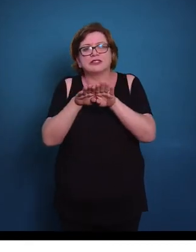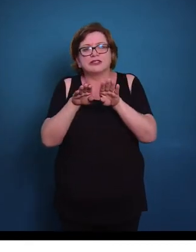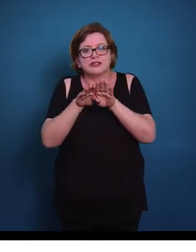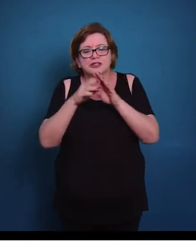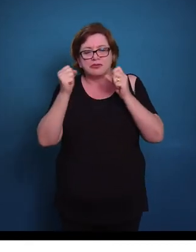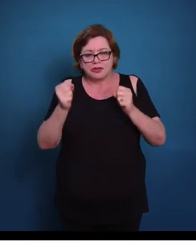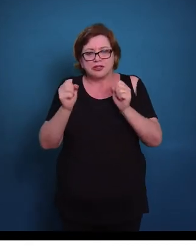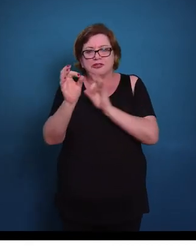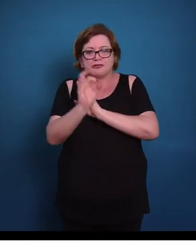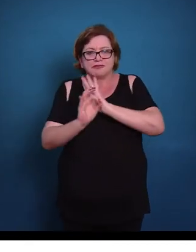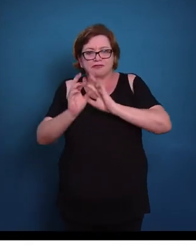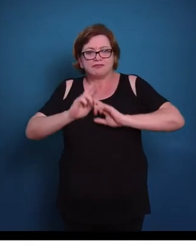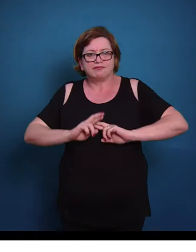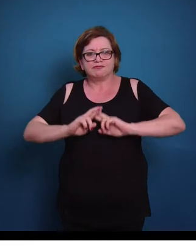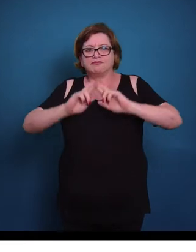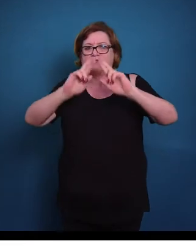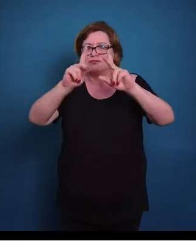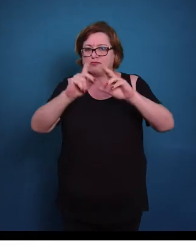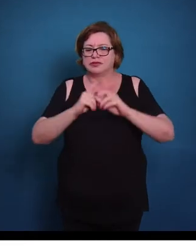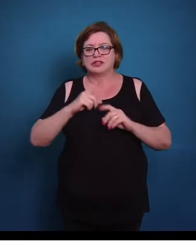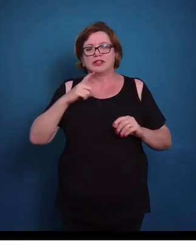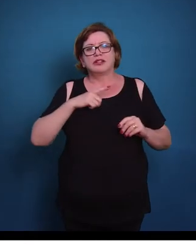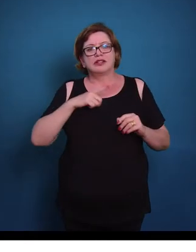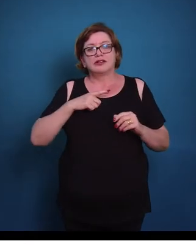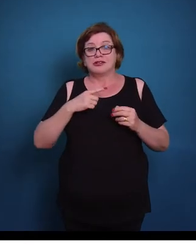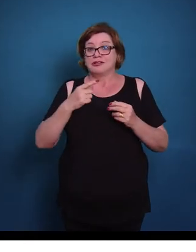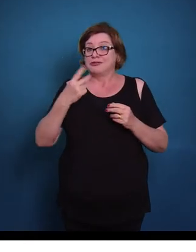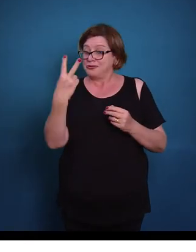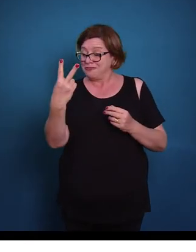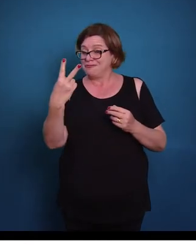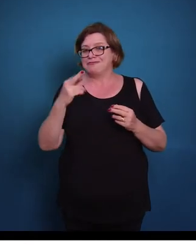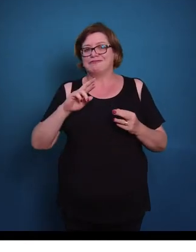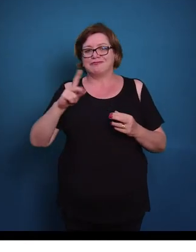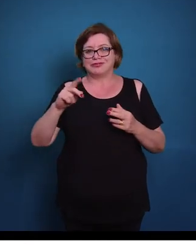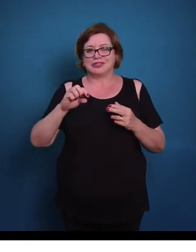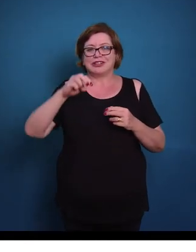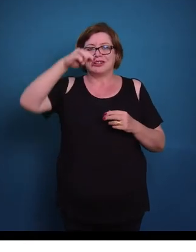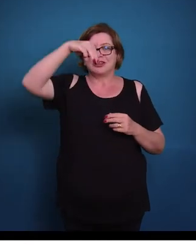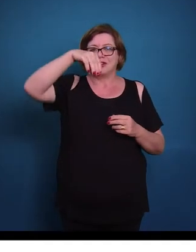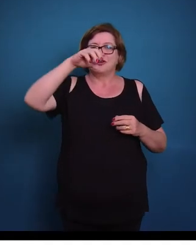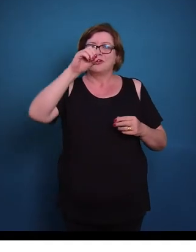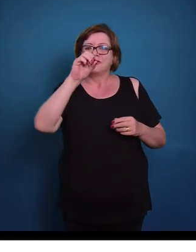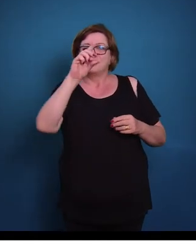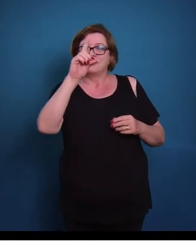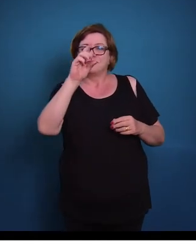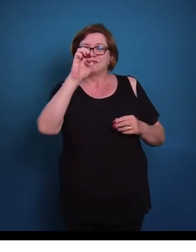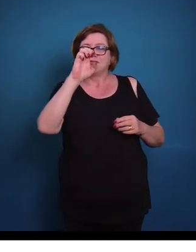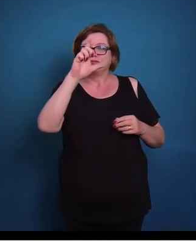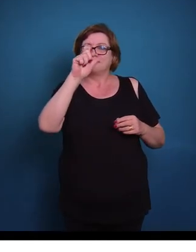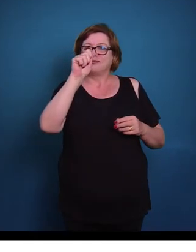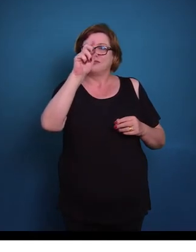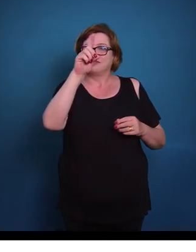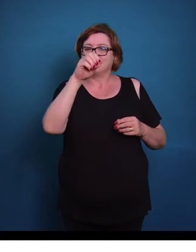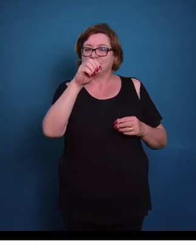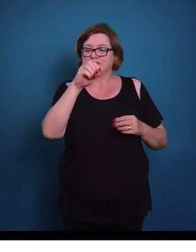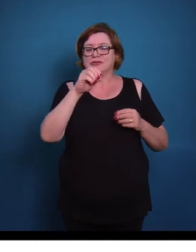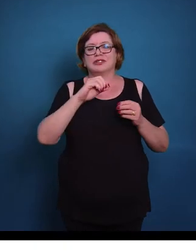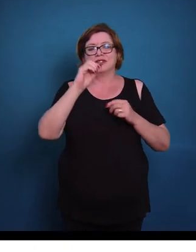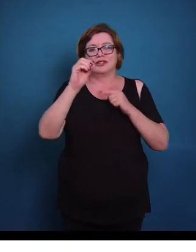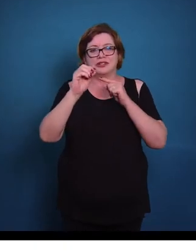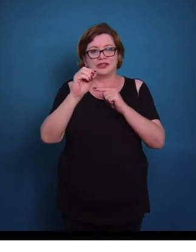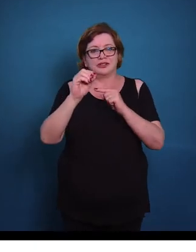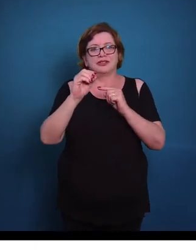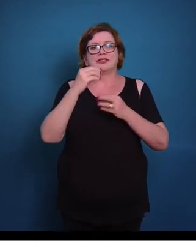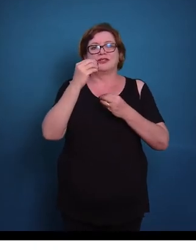diferentes formas. Então nós temos dois tipos de conjuntivo denso. Nós temos o conjuntivo denso modelado e o não modelado. O